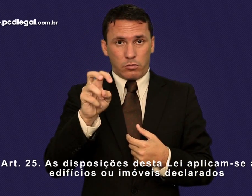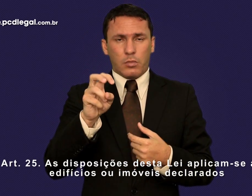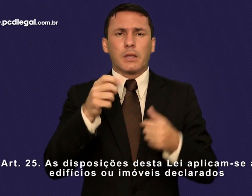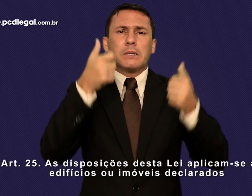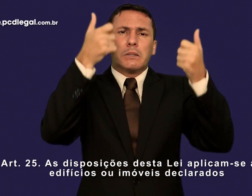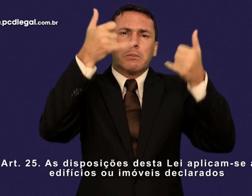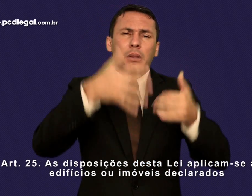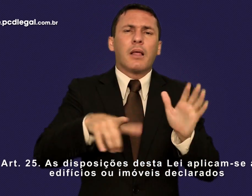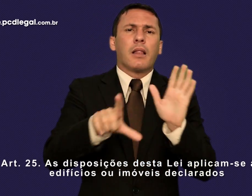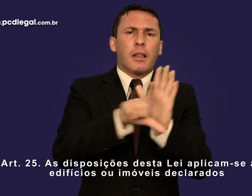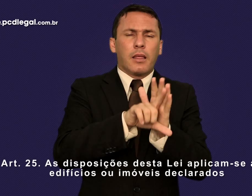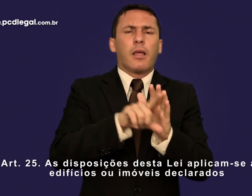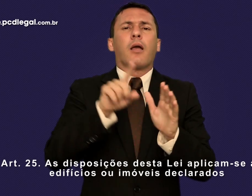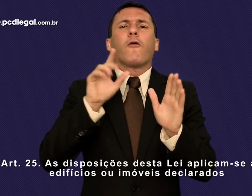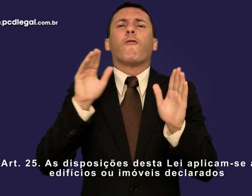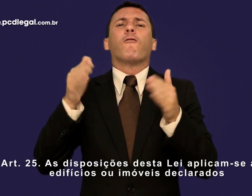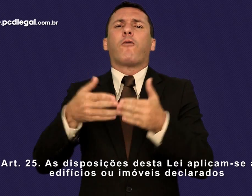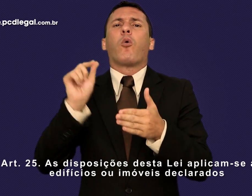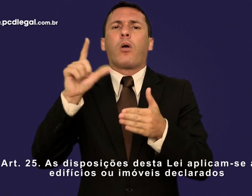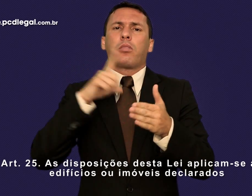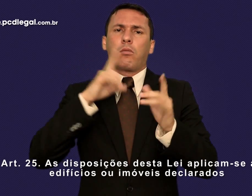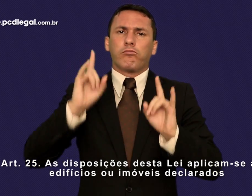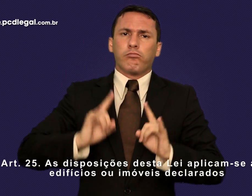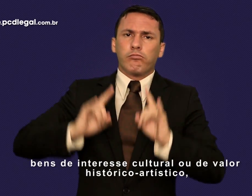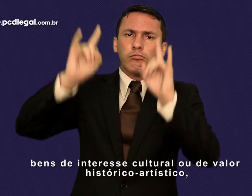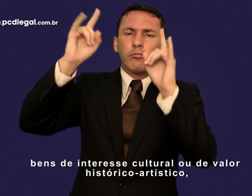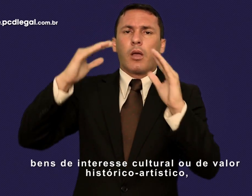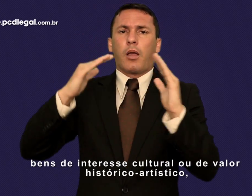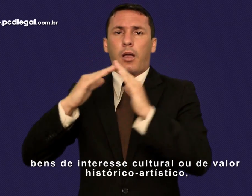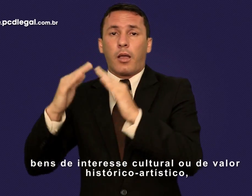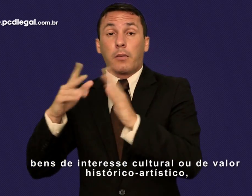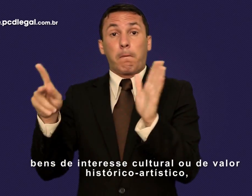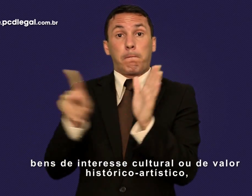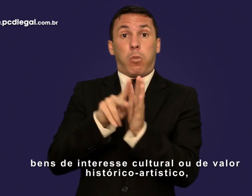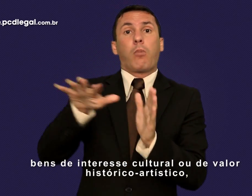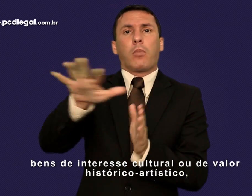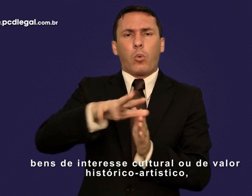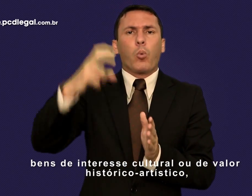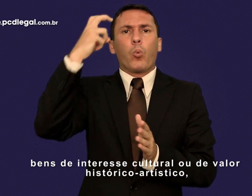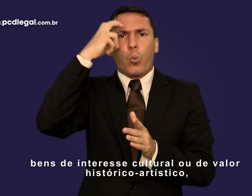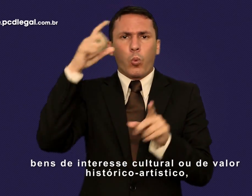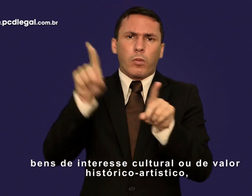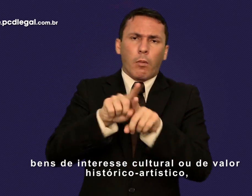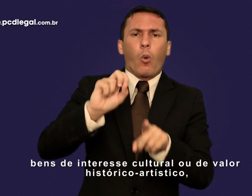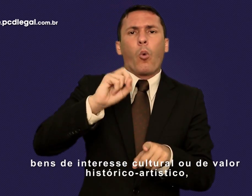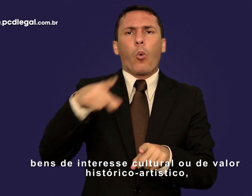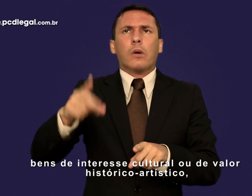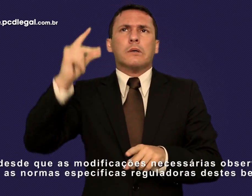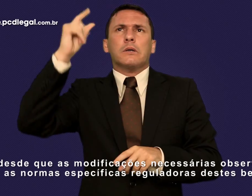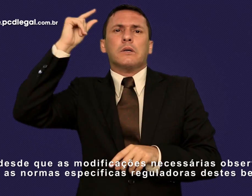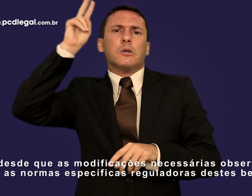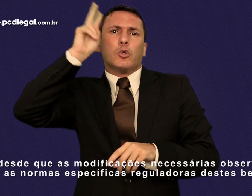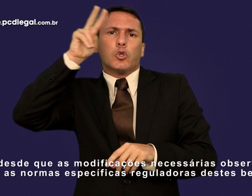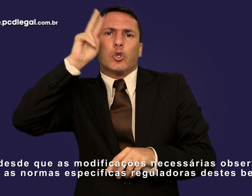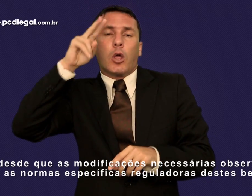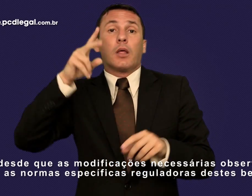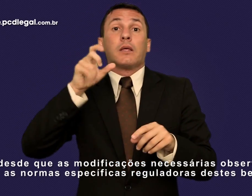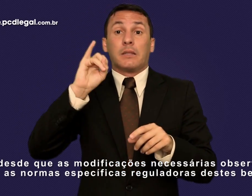desta lei aplicam-se aos edifícios ou imóveis declarados bens de interesse cultural ou de valor histórico-artístico, desde que as modificações